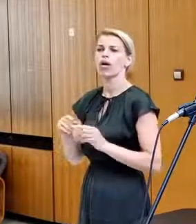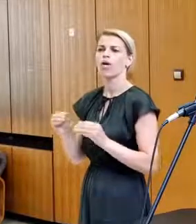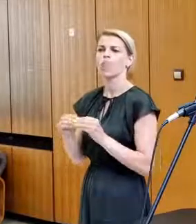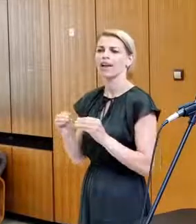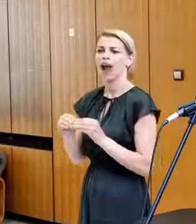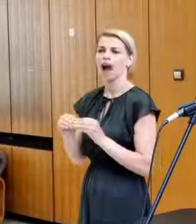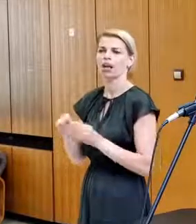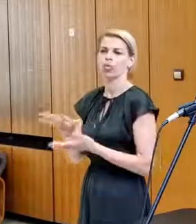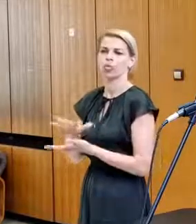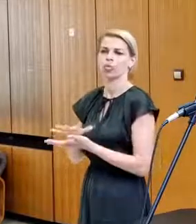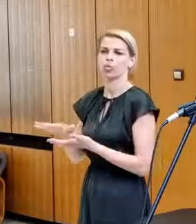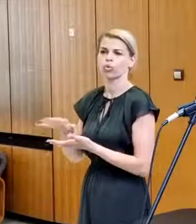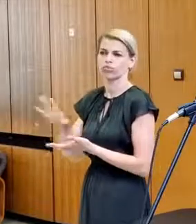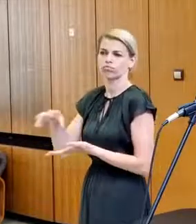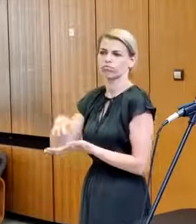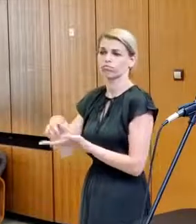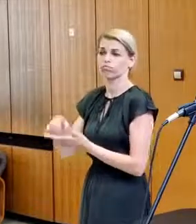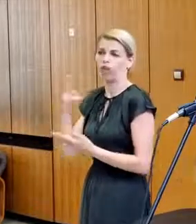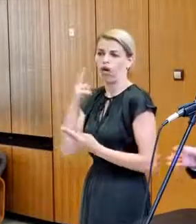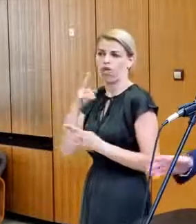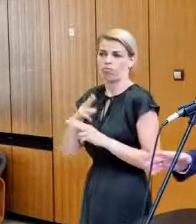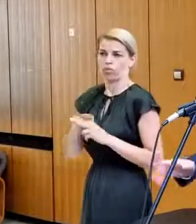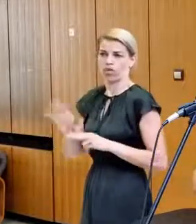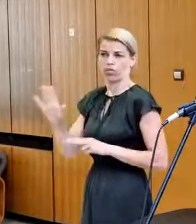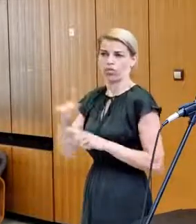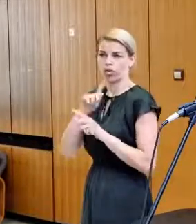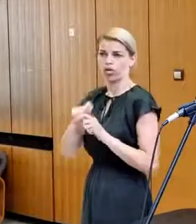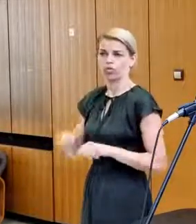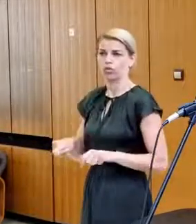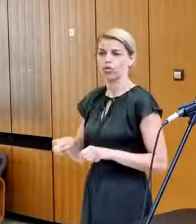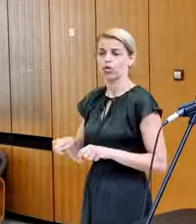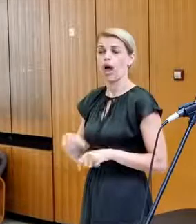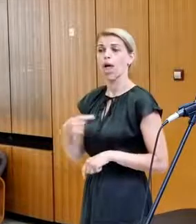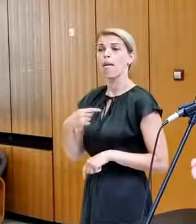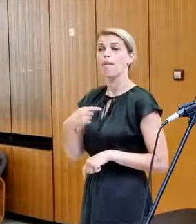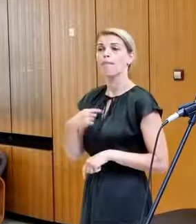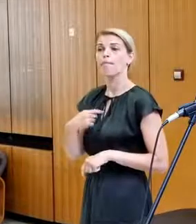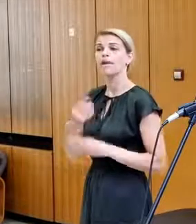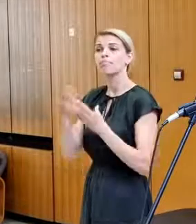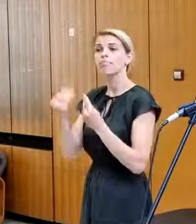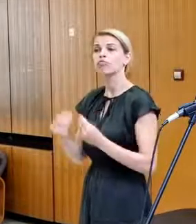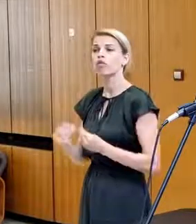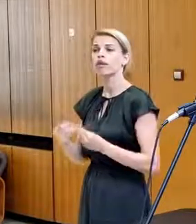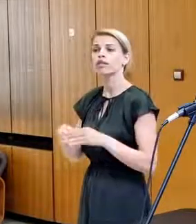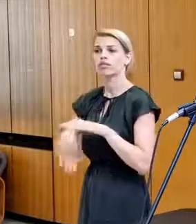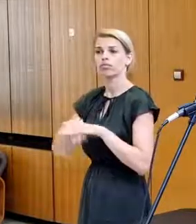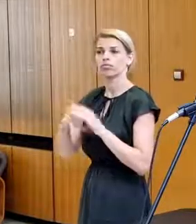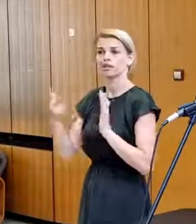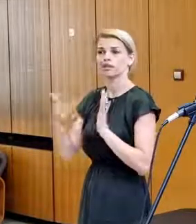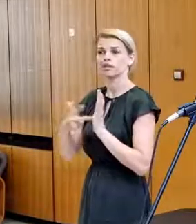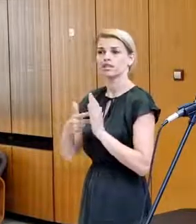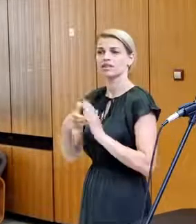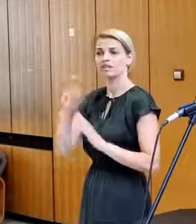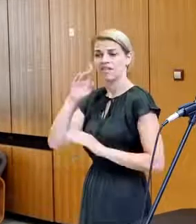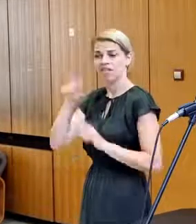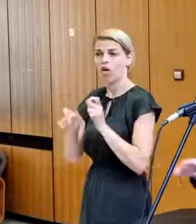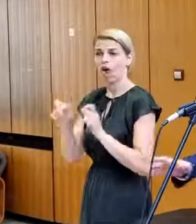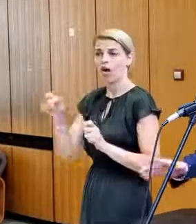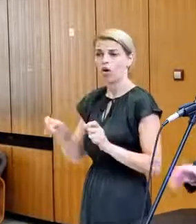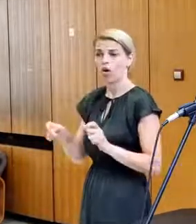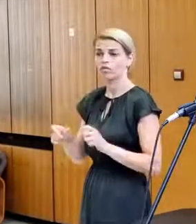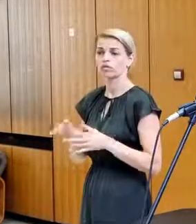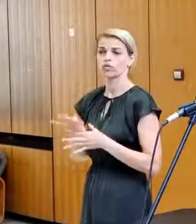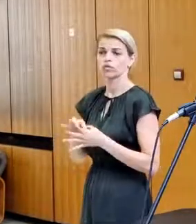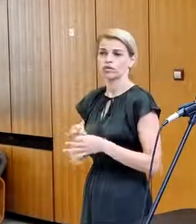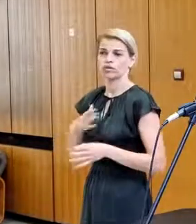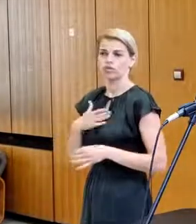na ich území a je to v poriadku, je to ich rozhodnutie. My so sumou alebo s počtom do 3 tisíc vojakov pri súčasnom